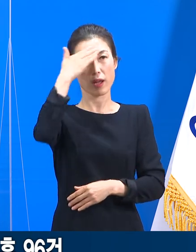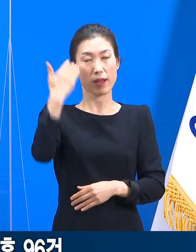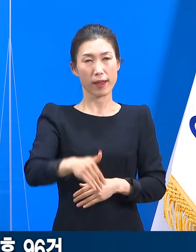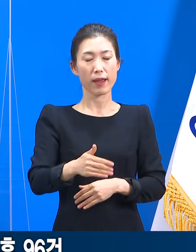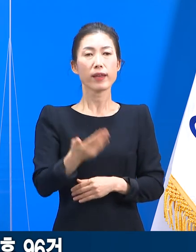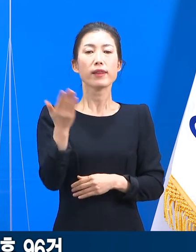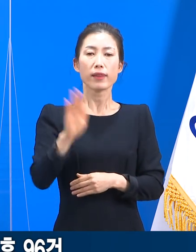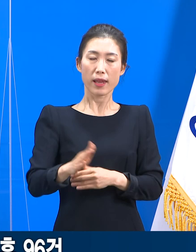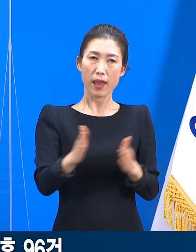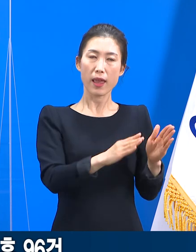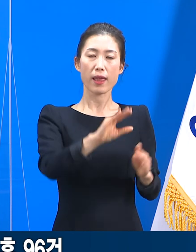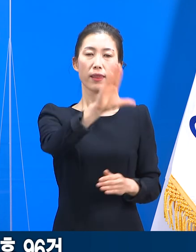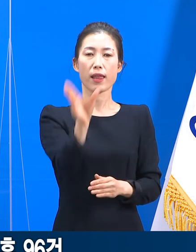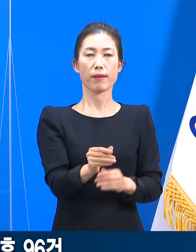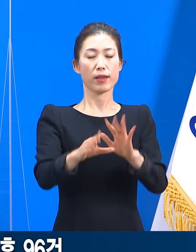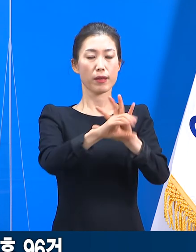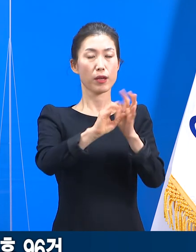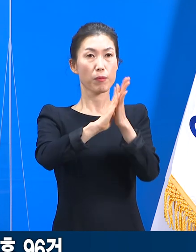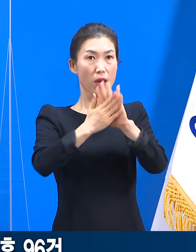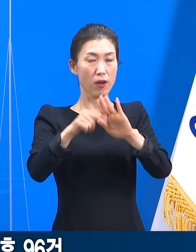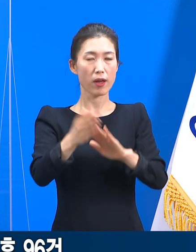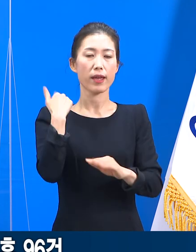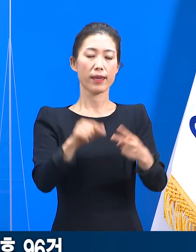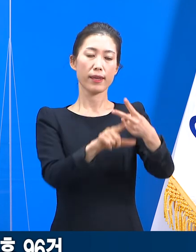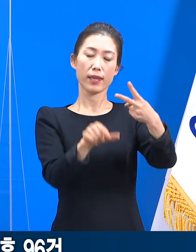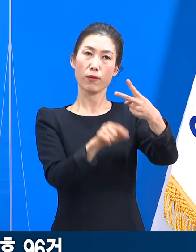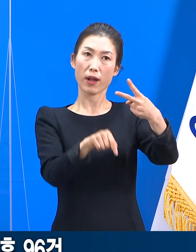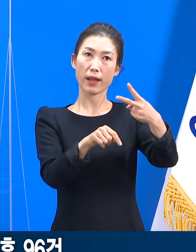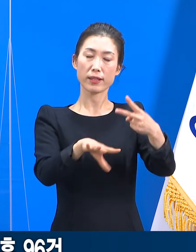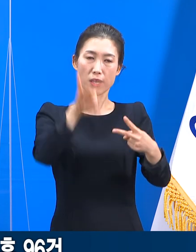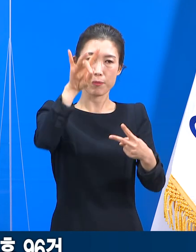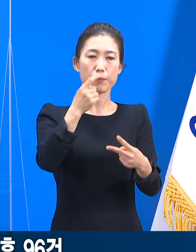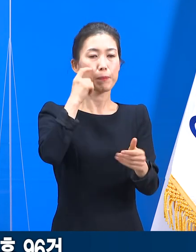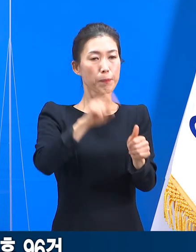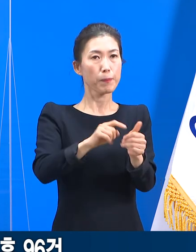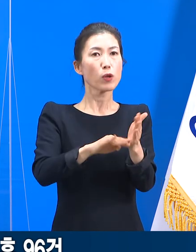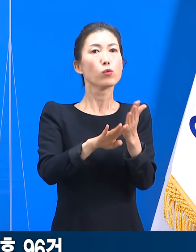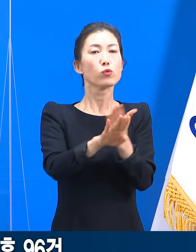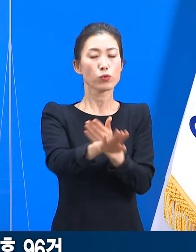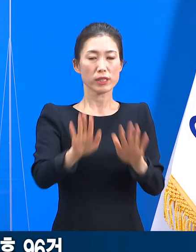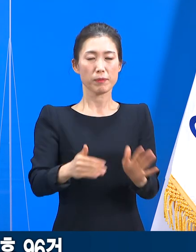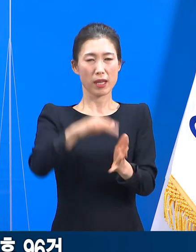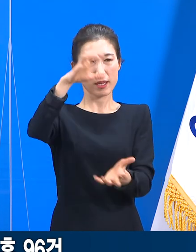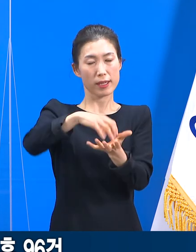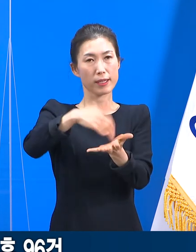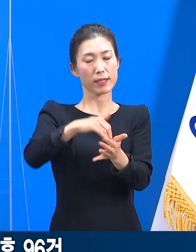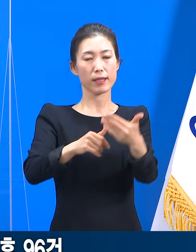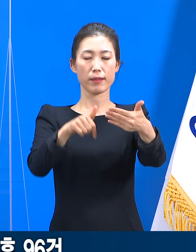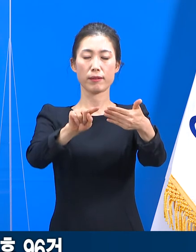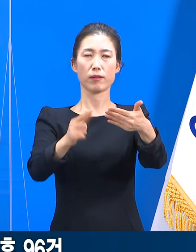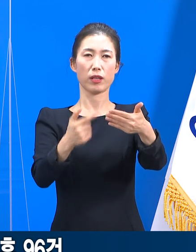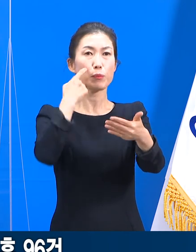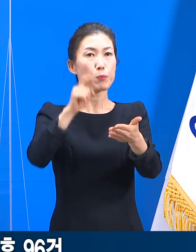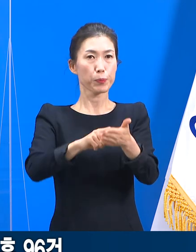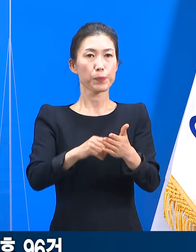그러나 남아공 변이주의 경우 2월에 도내 첫 사례가 보고된 이후 지금까지 9건이 발생했습니다.